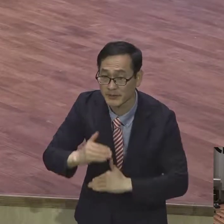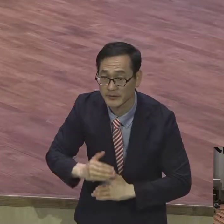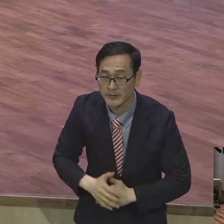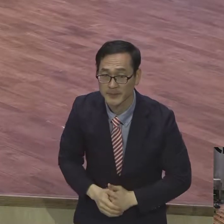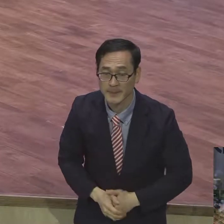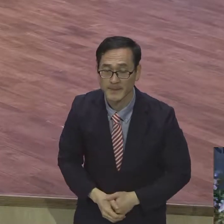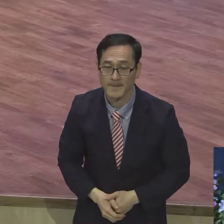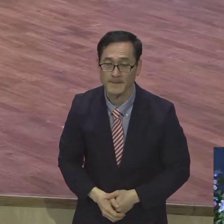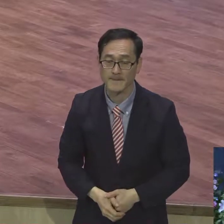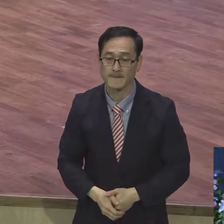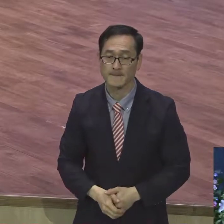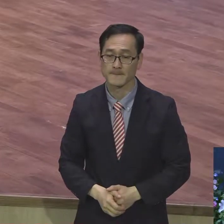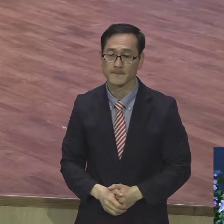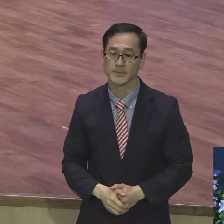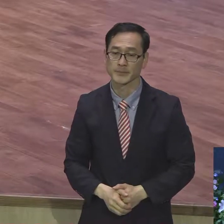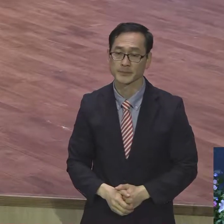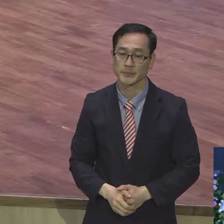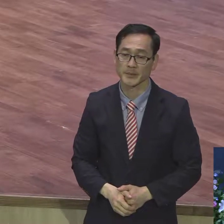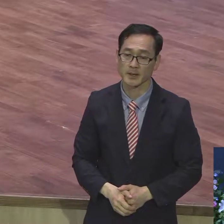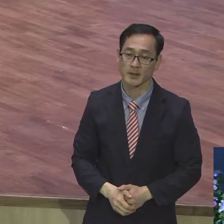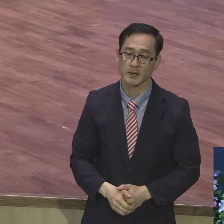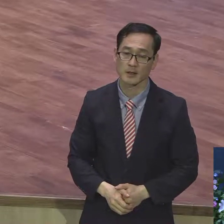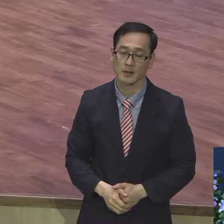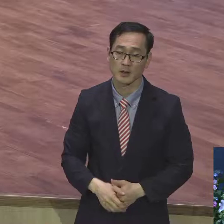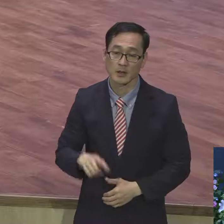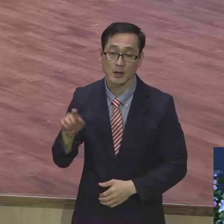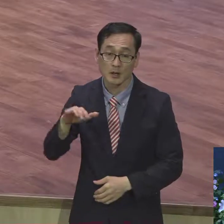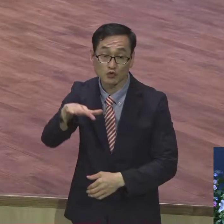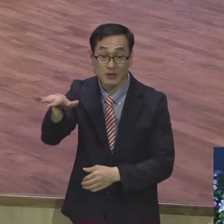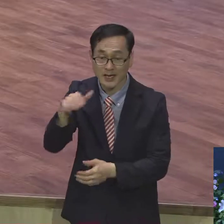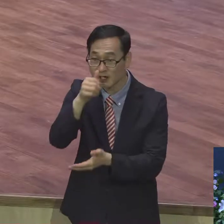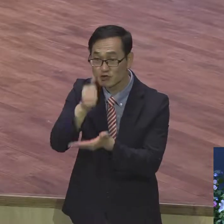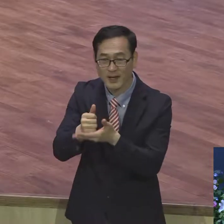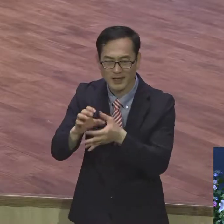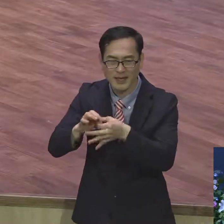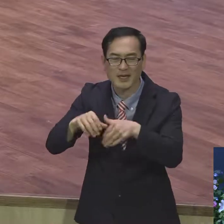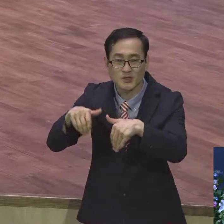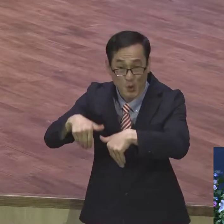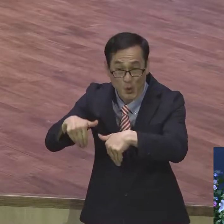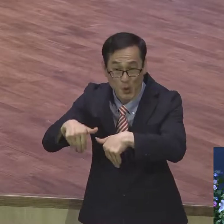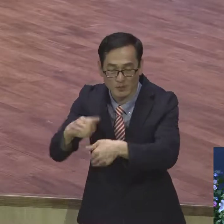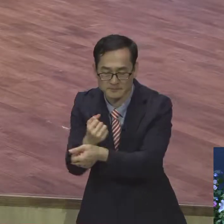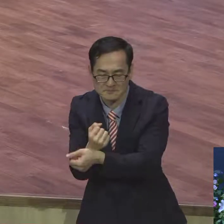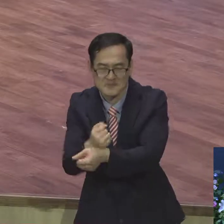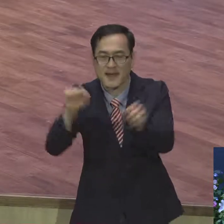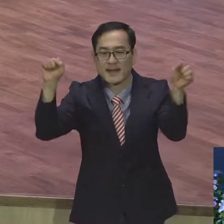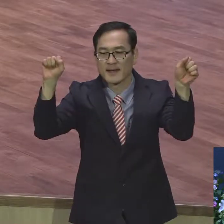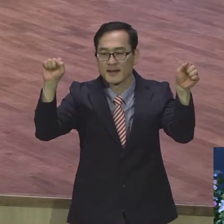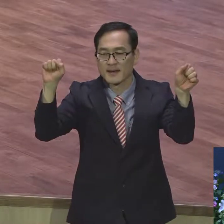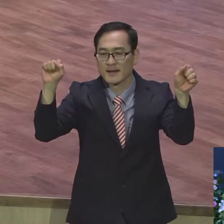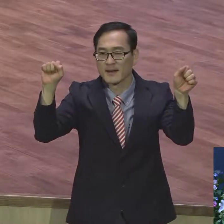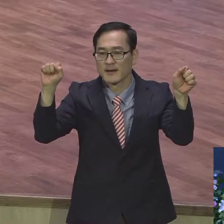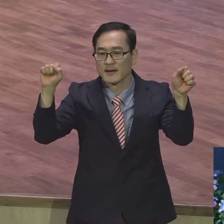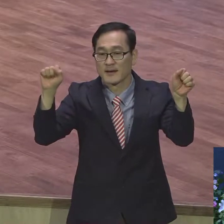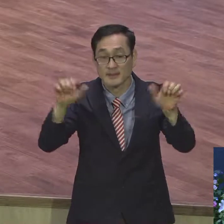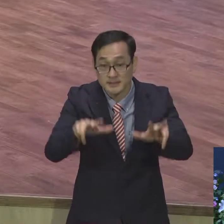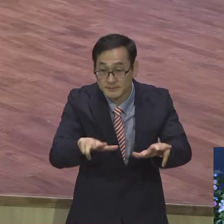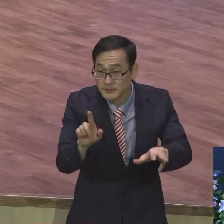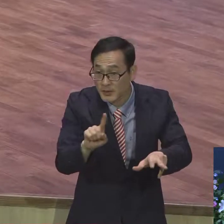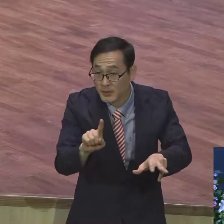바울은 우리가 조의종이었던 상태에서 해방되어 가지고 이제는 뭐요? 해방되어 가지고